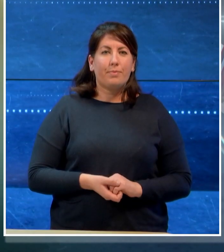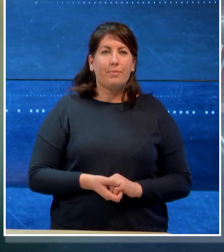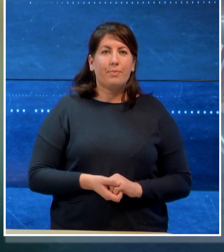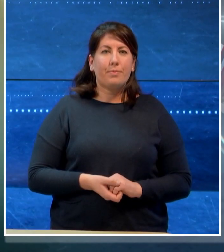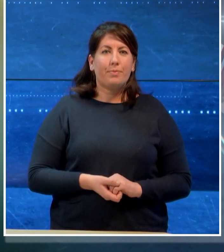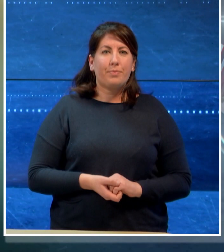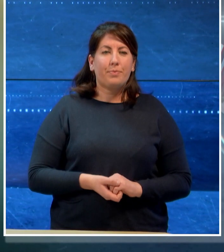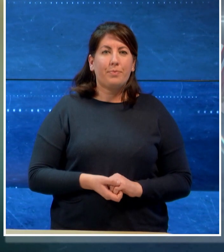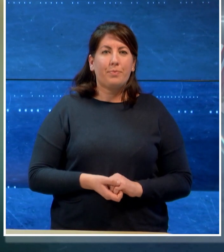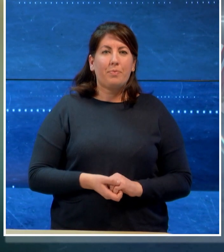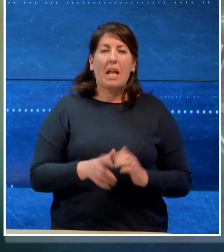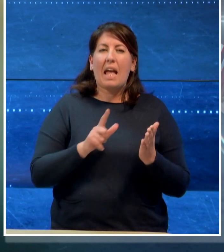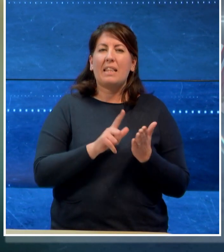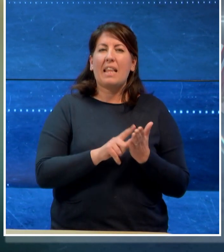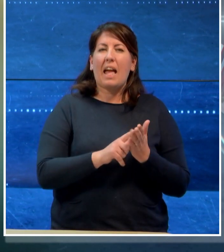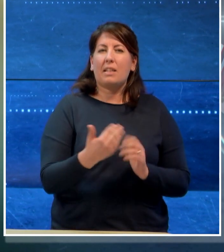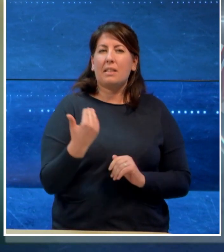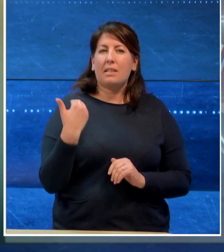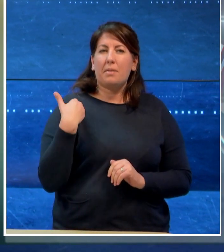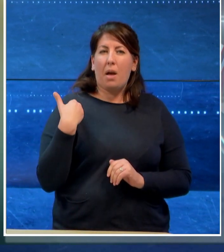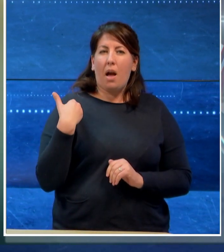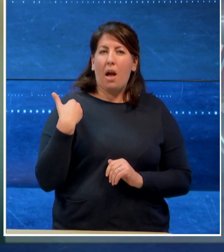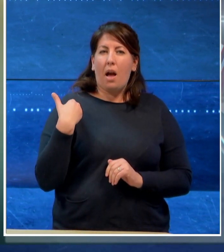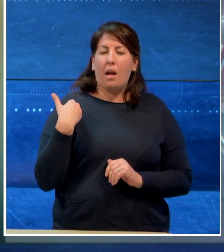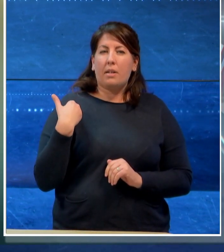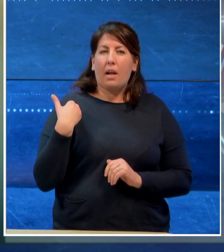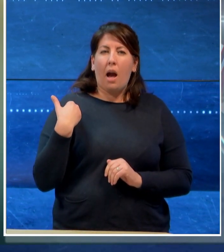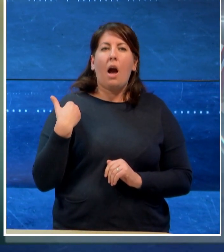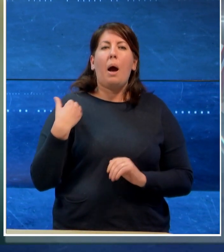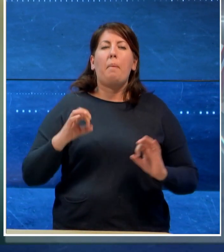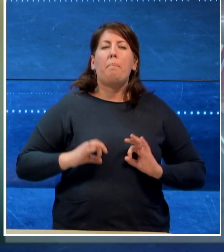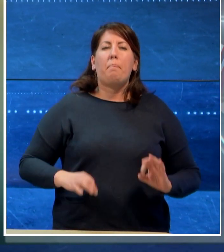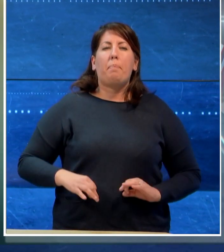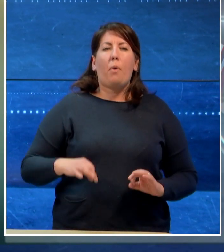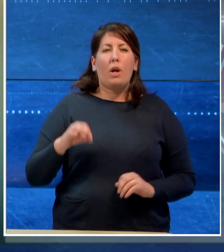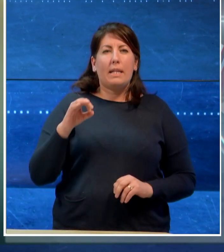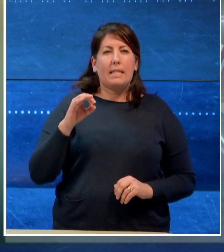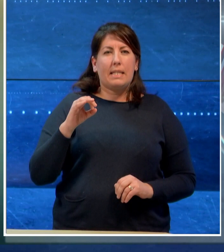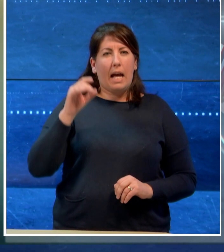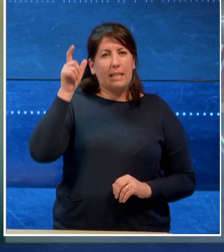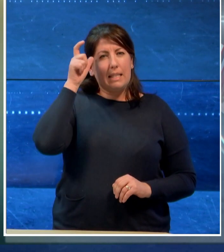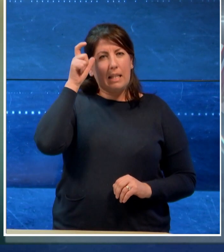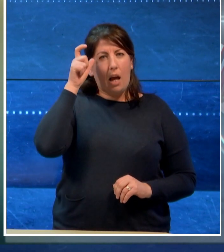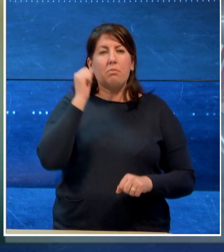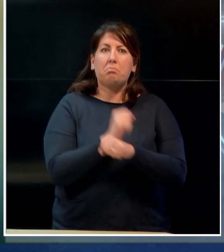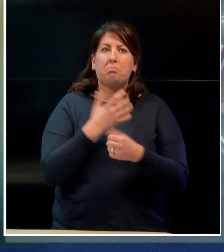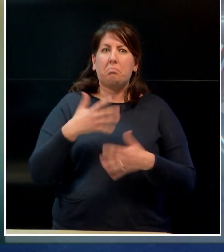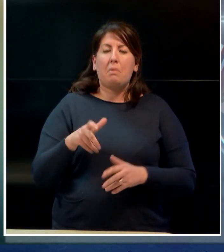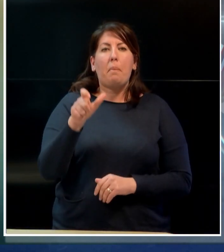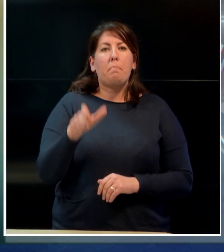La scorsa settimana la Polizia di Stato ha arrestato un uomo di 33 anni di Genova,